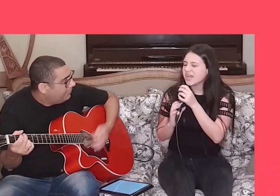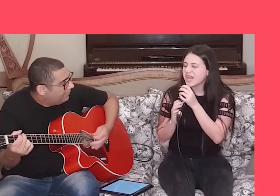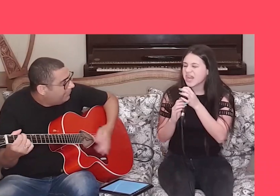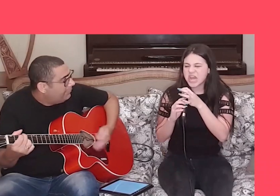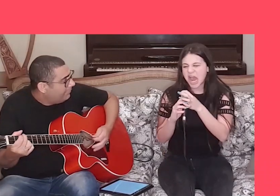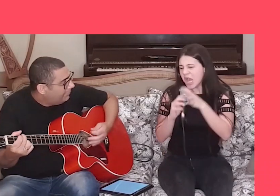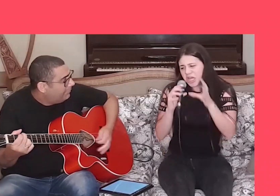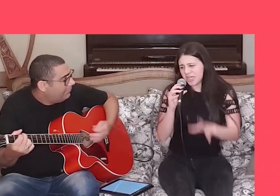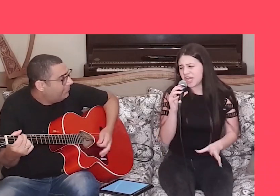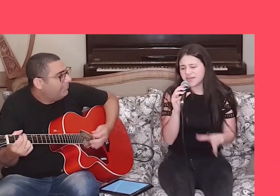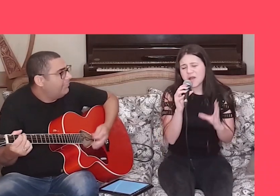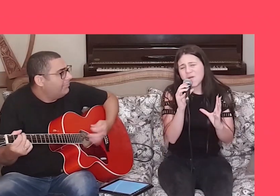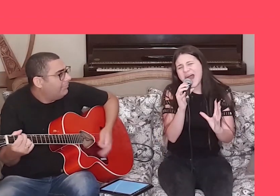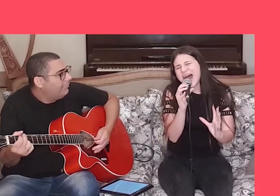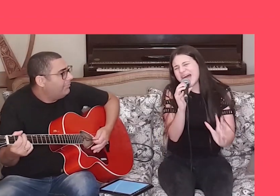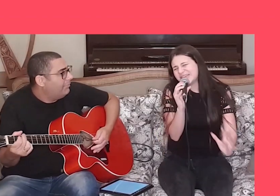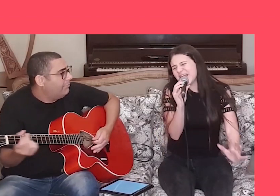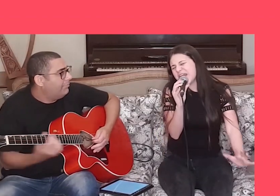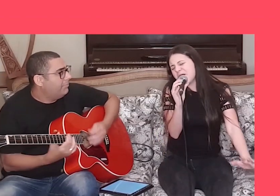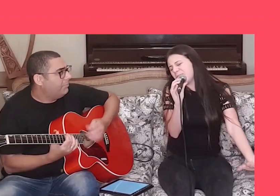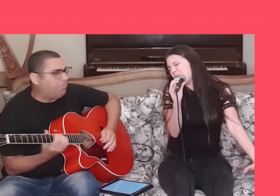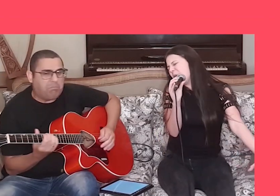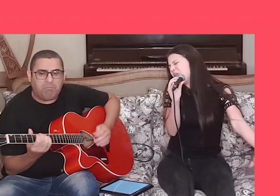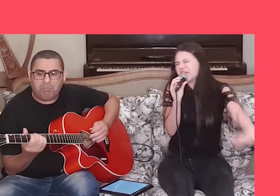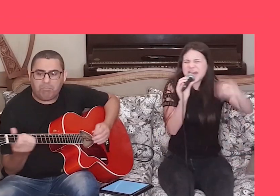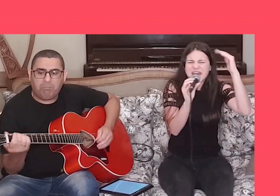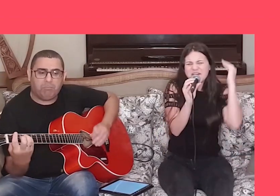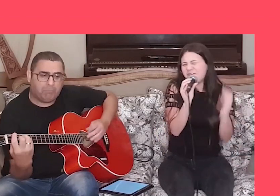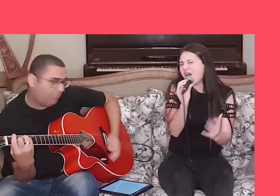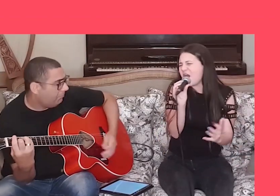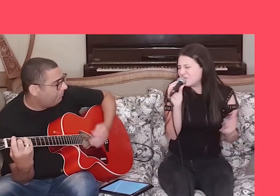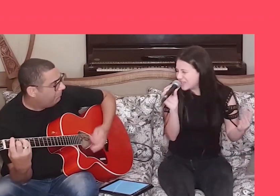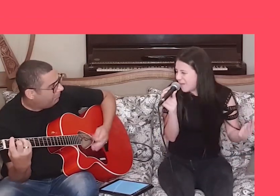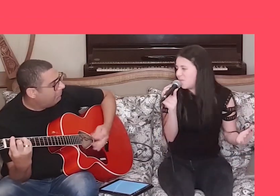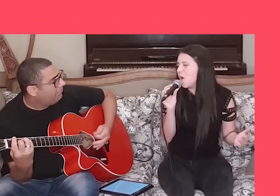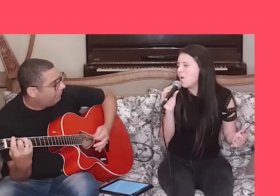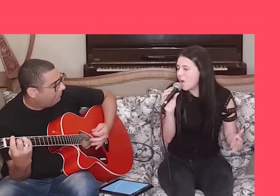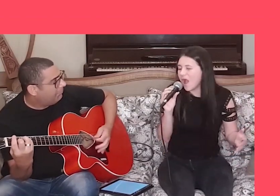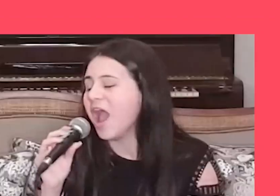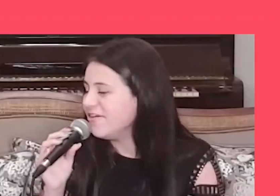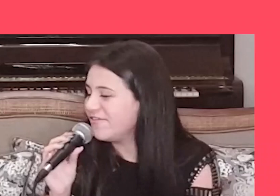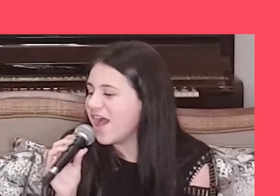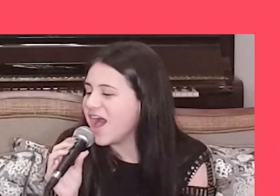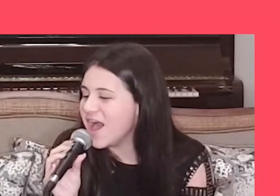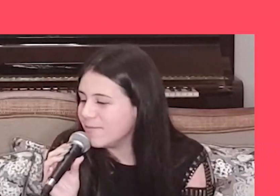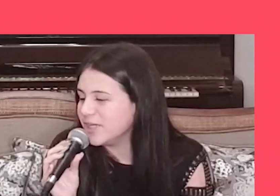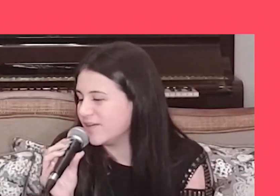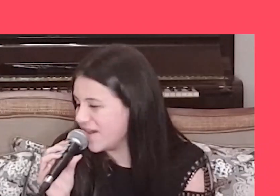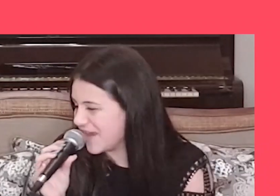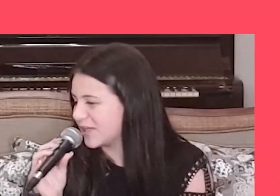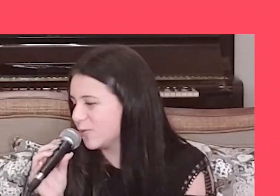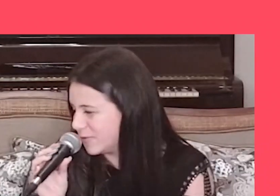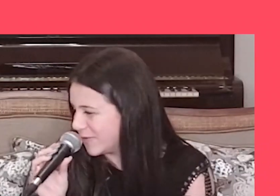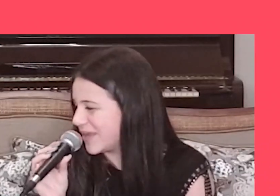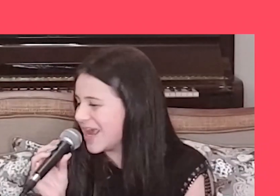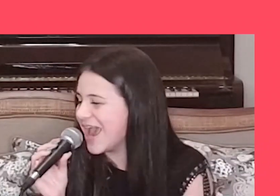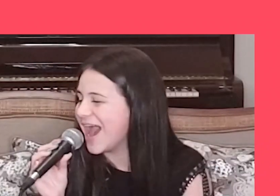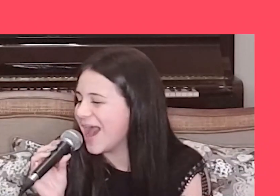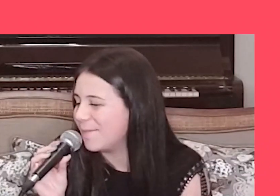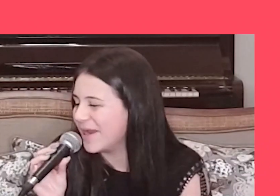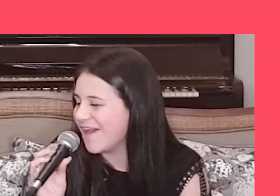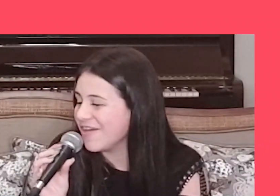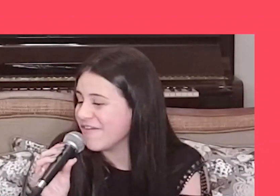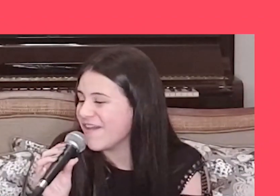Que não há tempo que volte, amor Vamos viver tudo